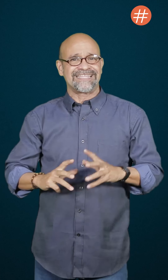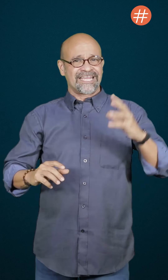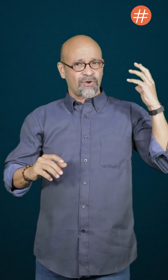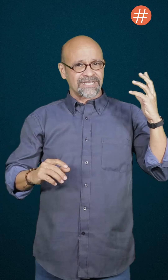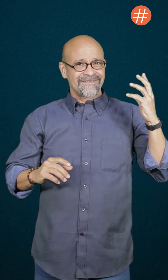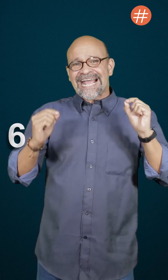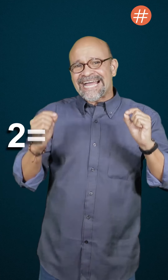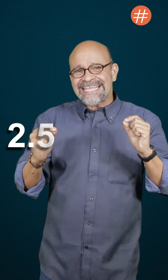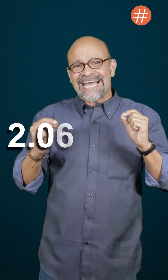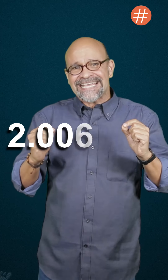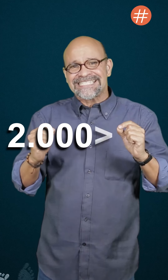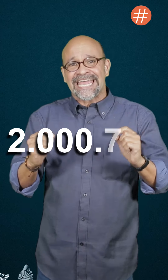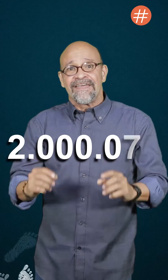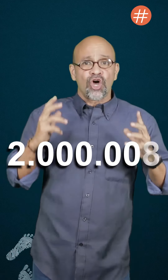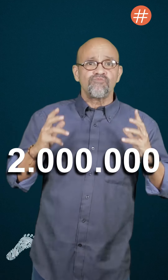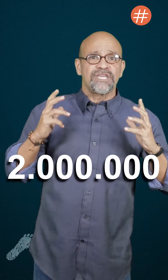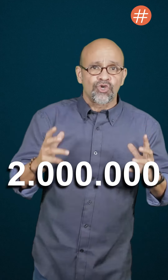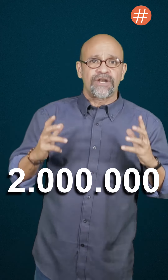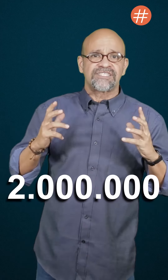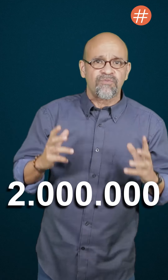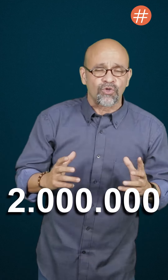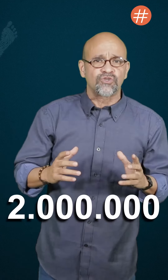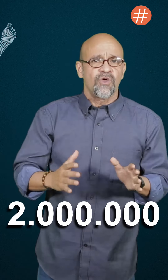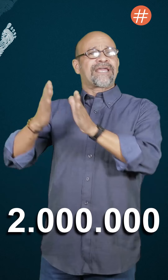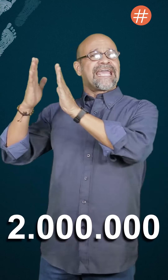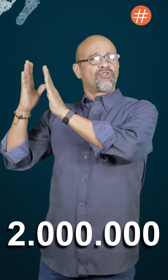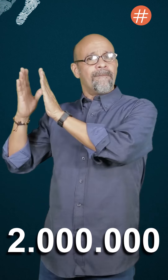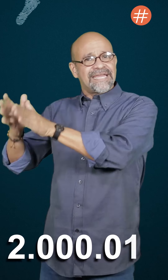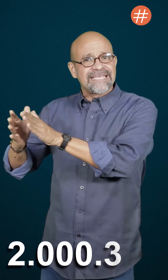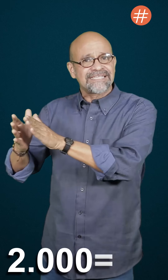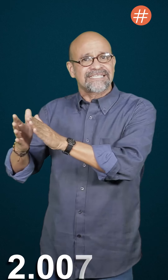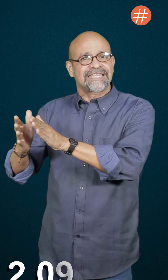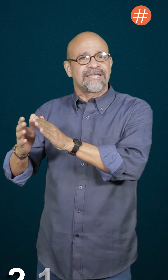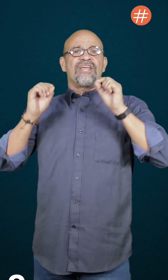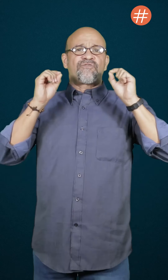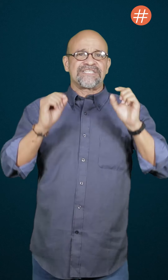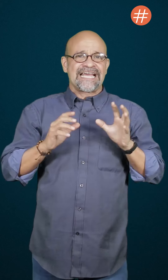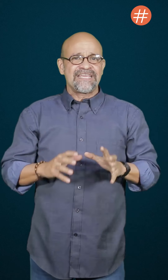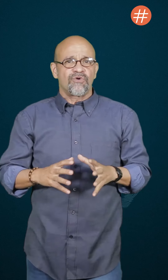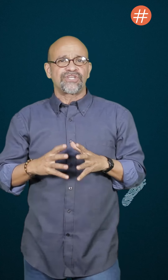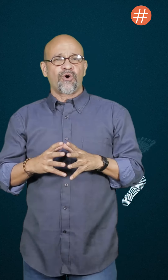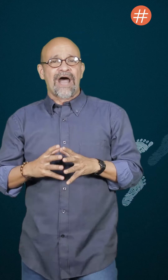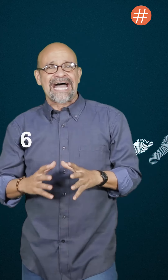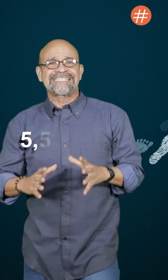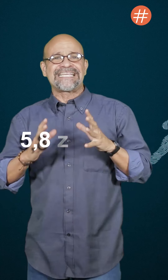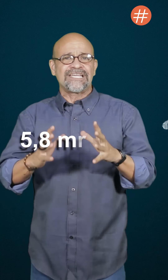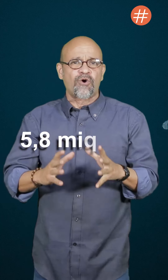anteriores, la caída es de 2 millones de votos porque en 2017 el oficialismo llegó a 5